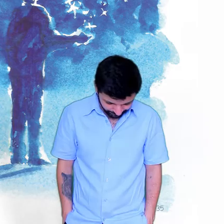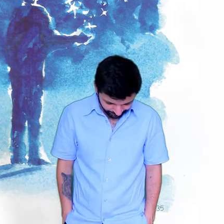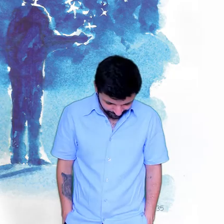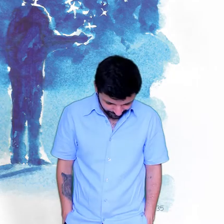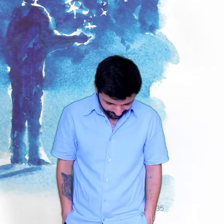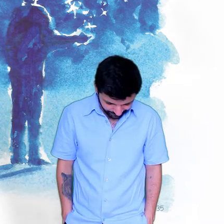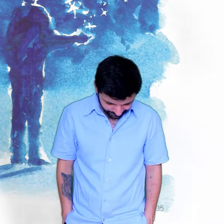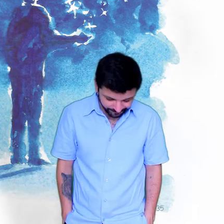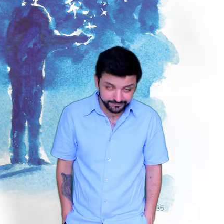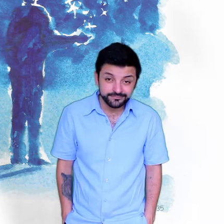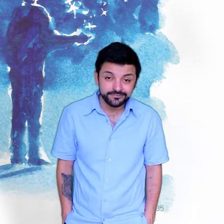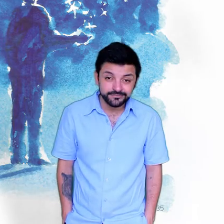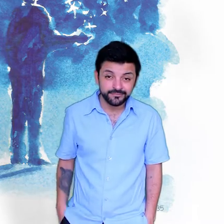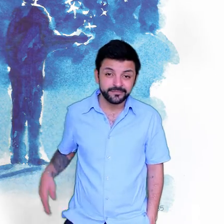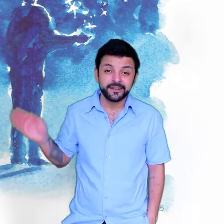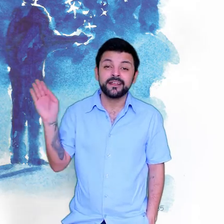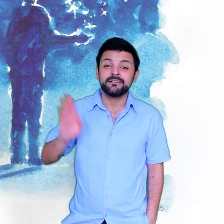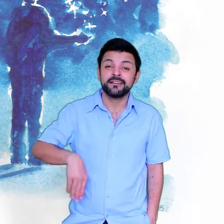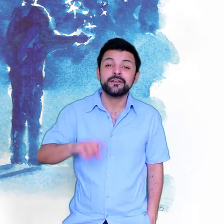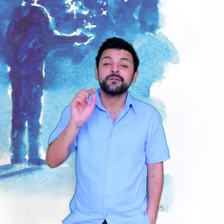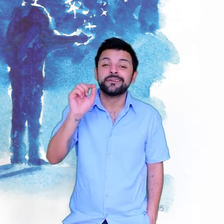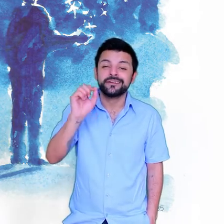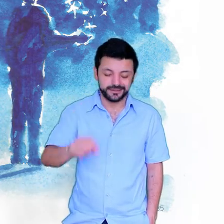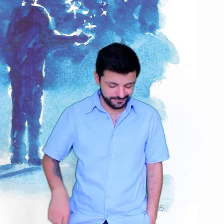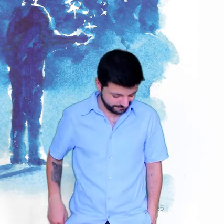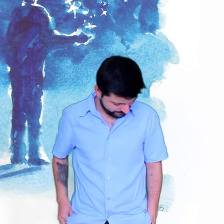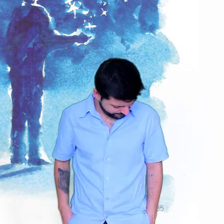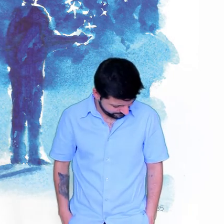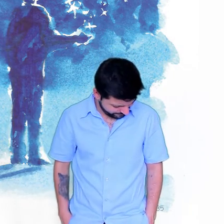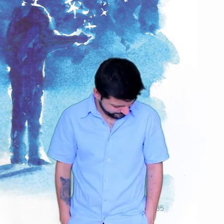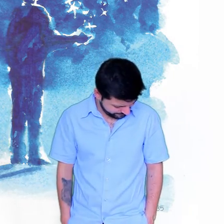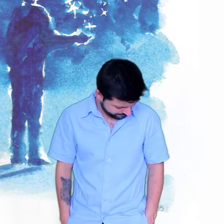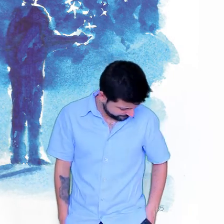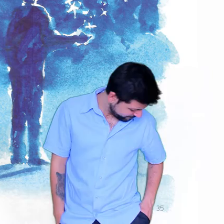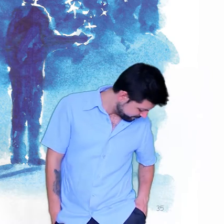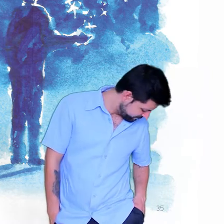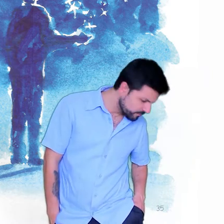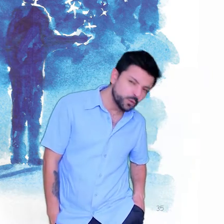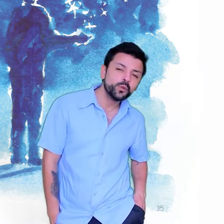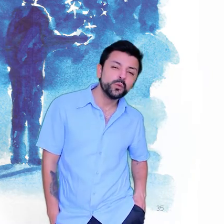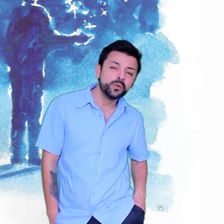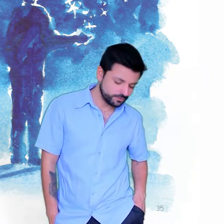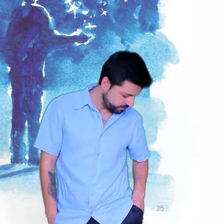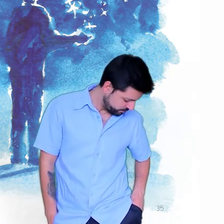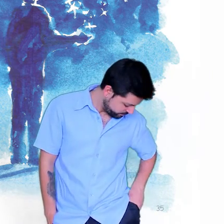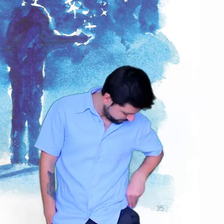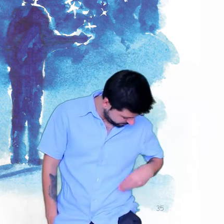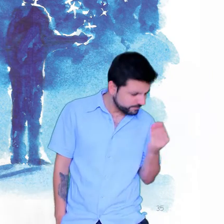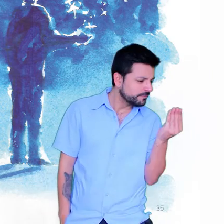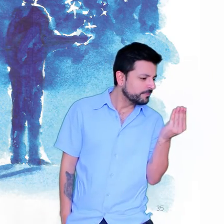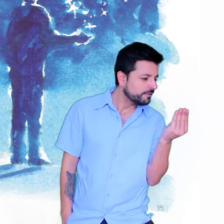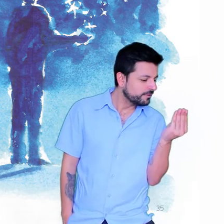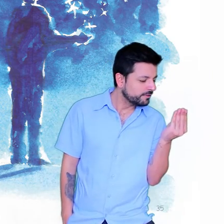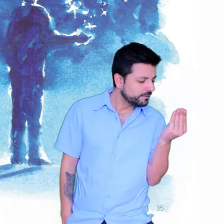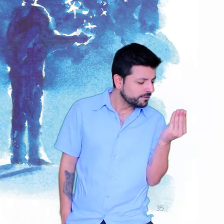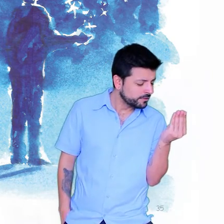O que levo O que levo no bolso Um retrato E solidão